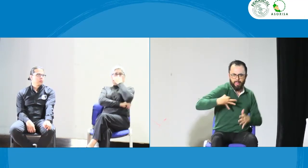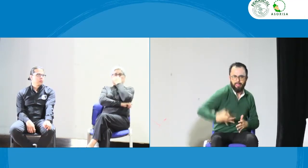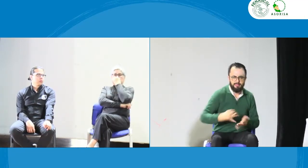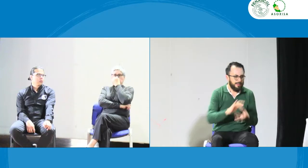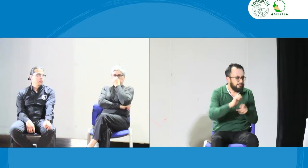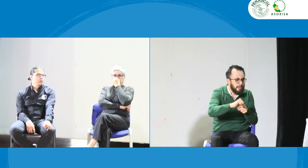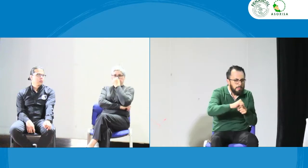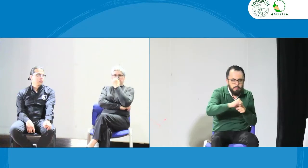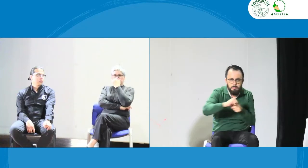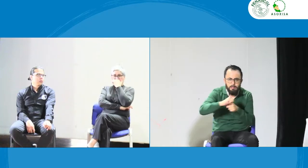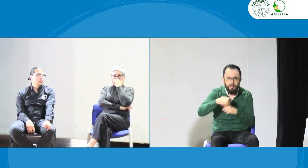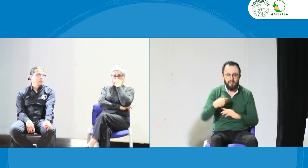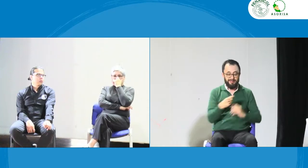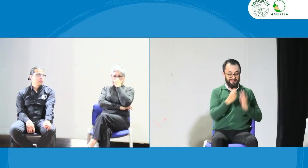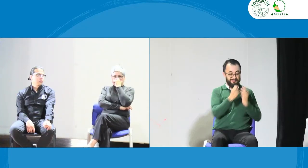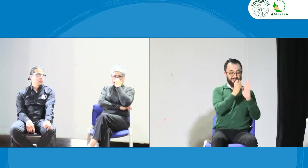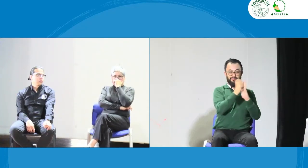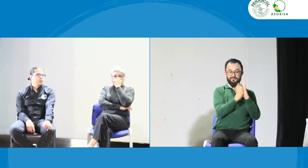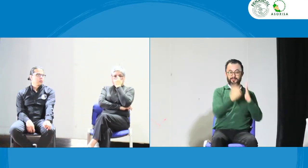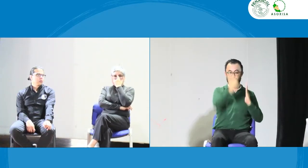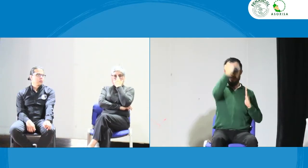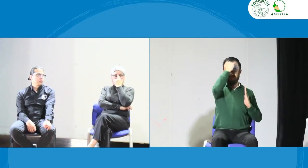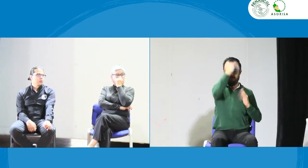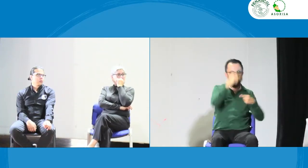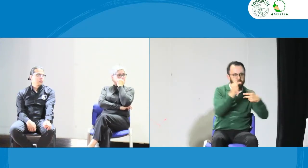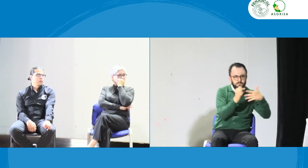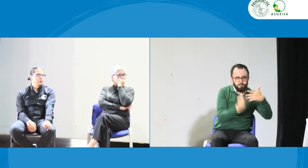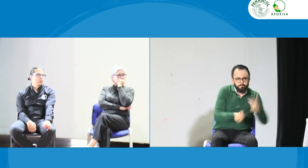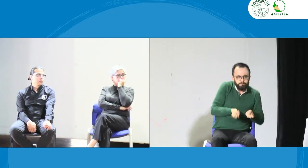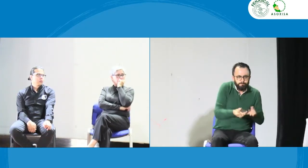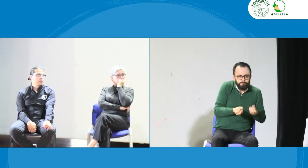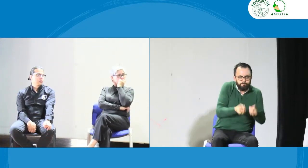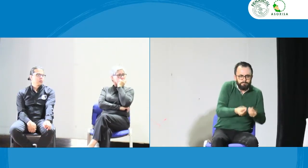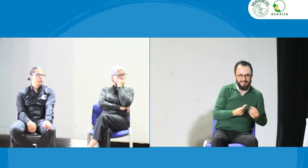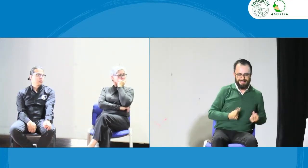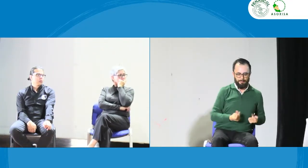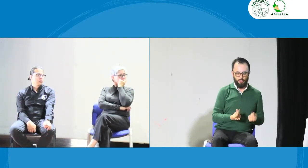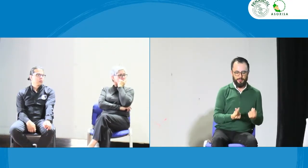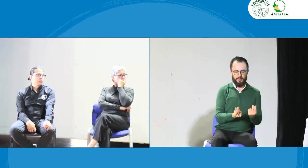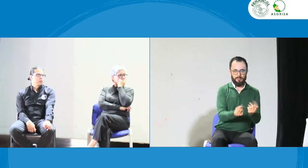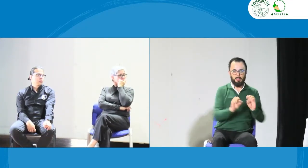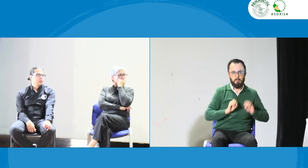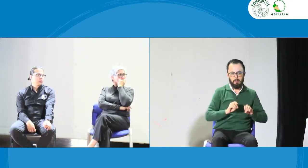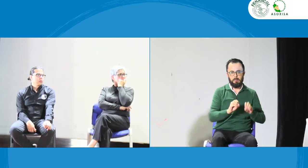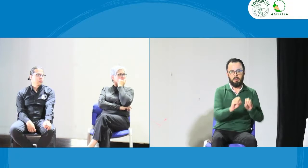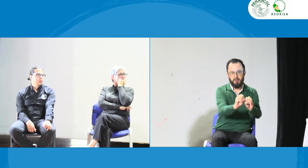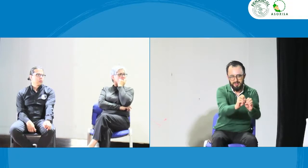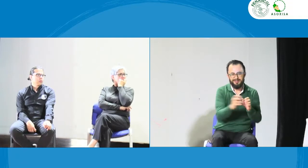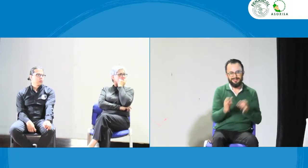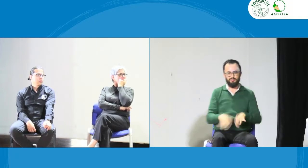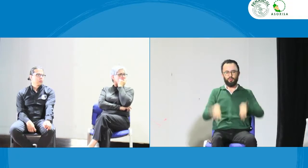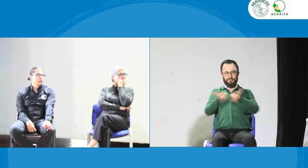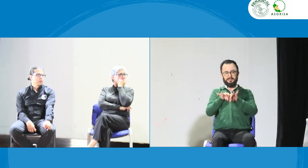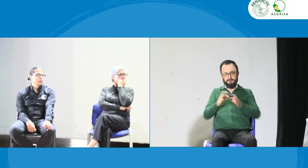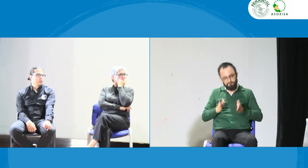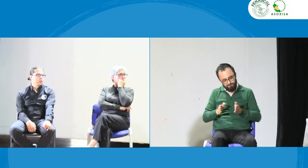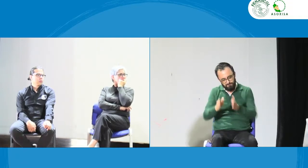este código de ética, y que no tengan que esperar cuatro o cinco años. Y que se les puedan dar los principios básicos de lo que contiene este